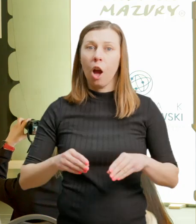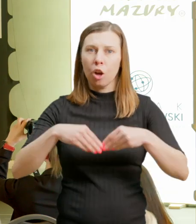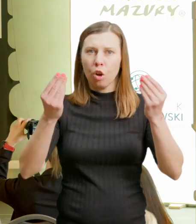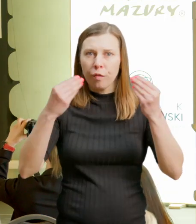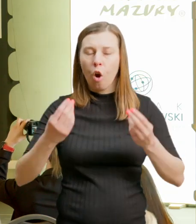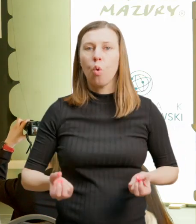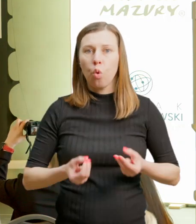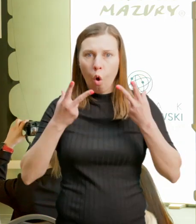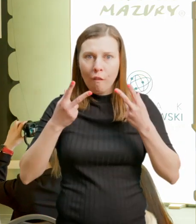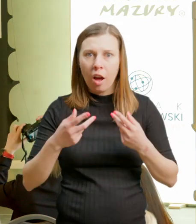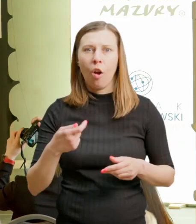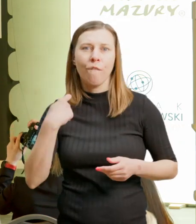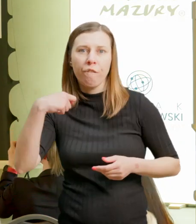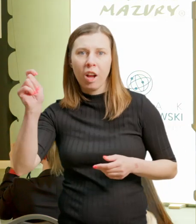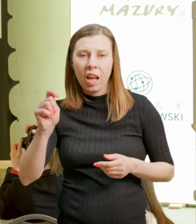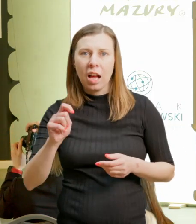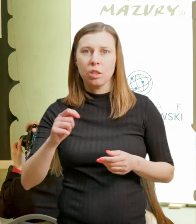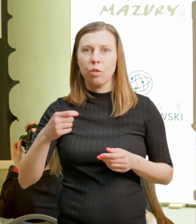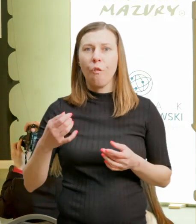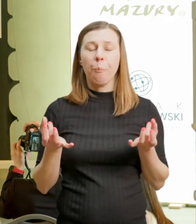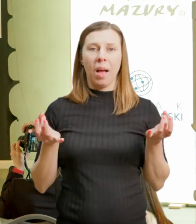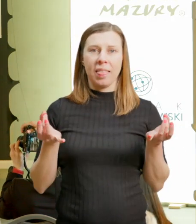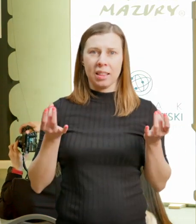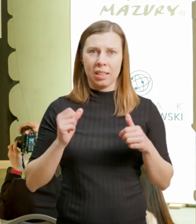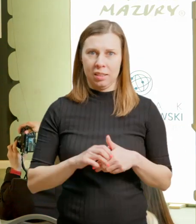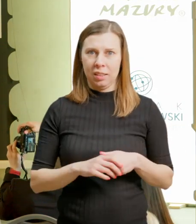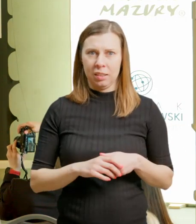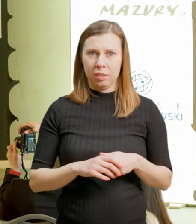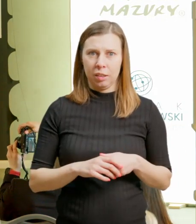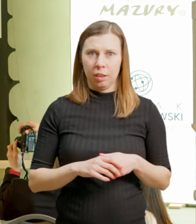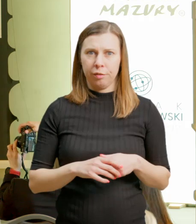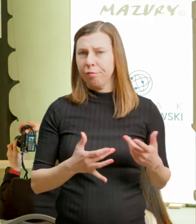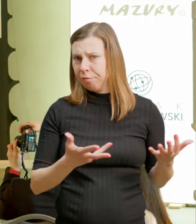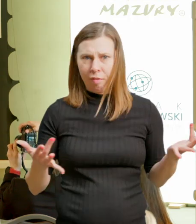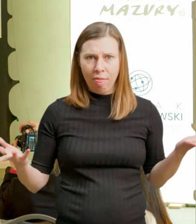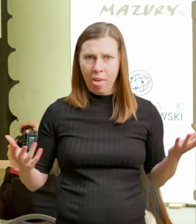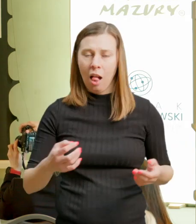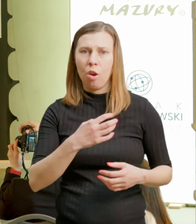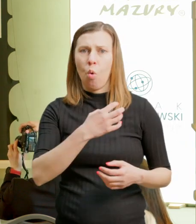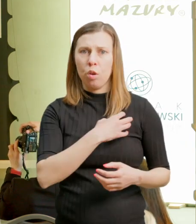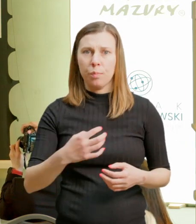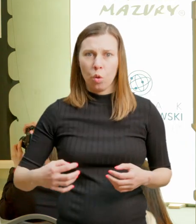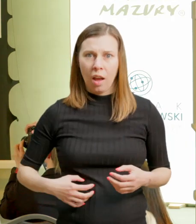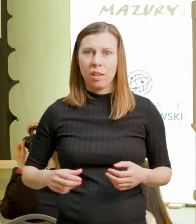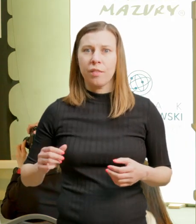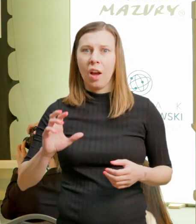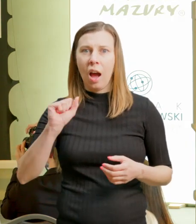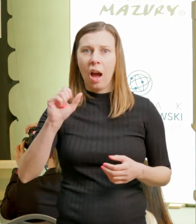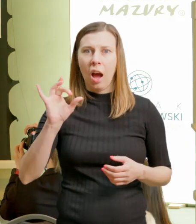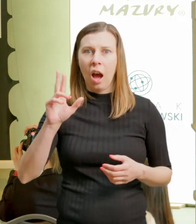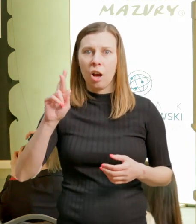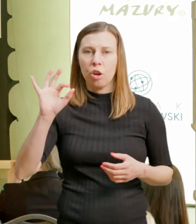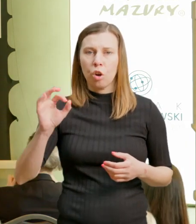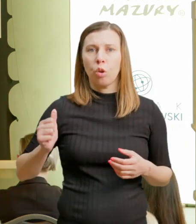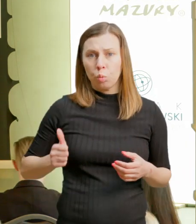gospodarstwach agroturystycznych już i w naszym terenie już to ma miejsce, to się odbywa. Ale także proszę Państwa